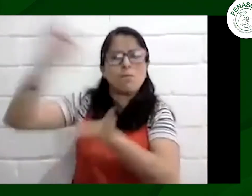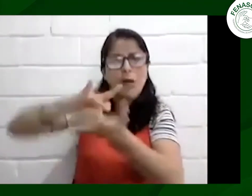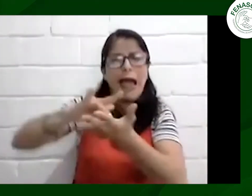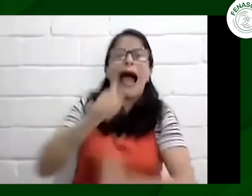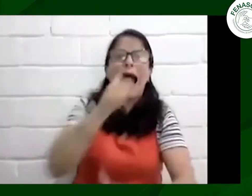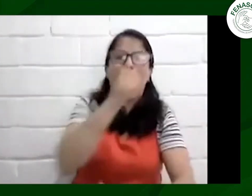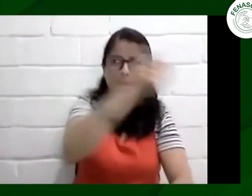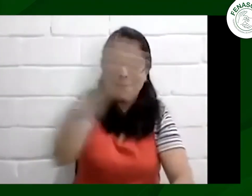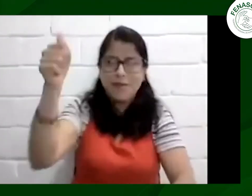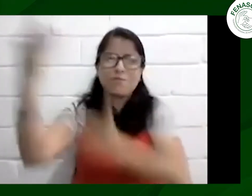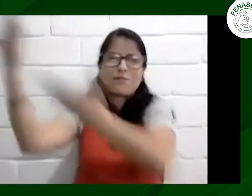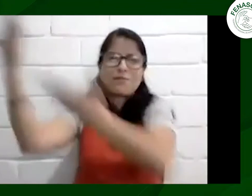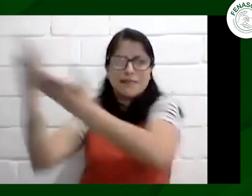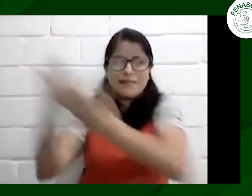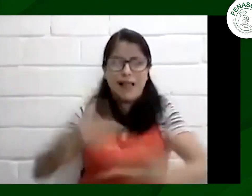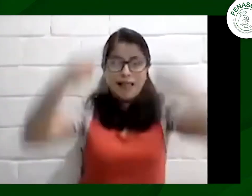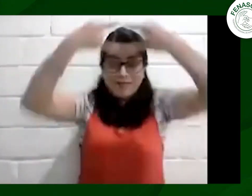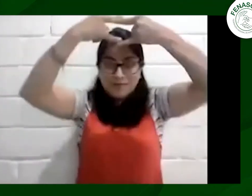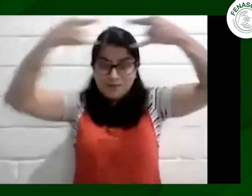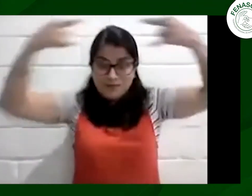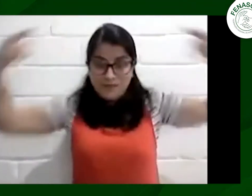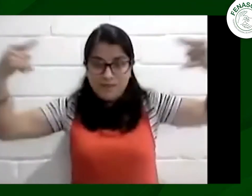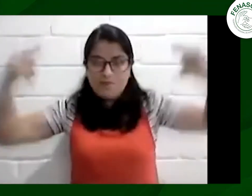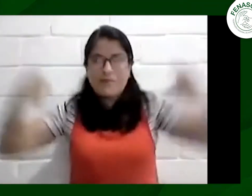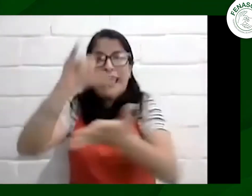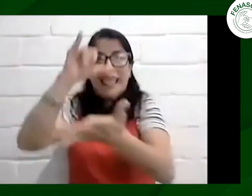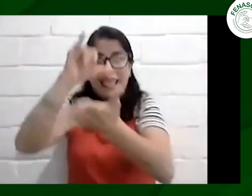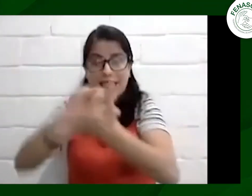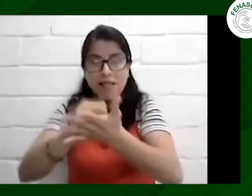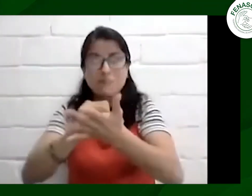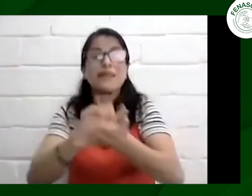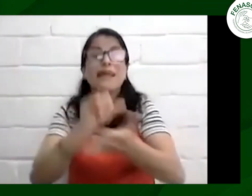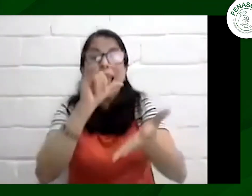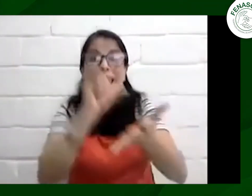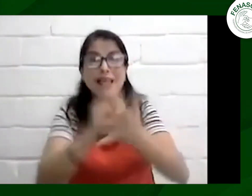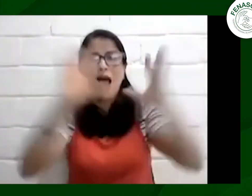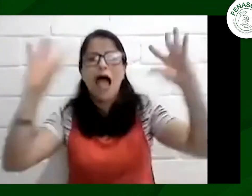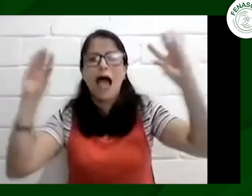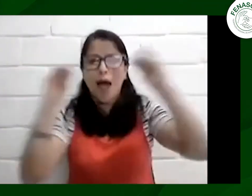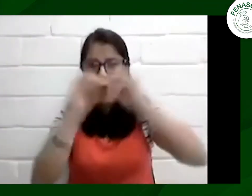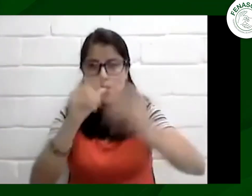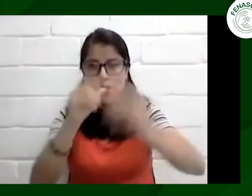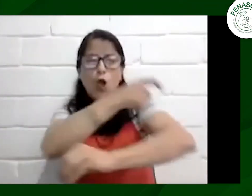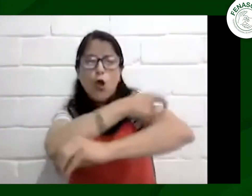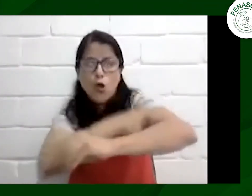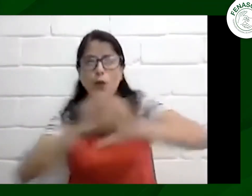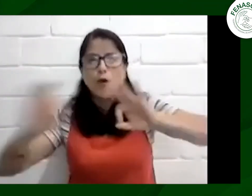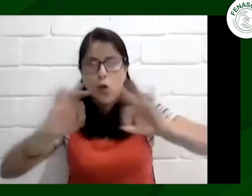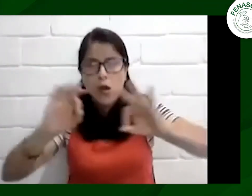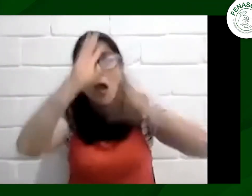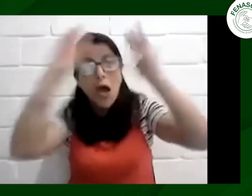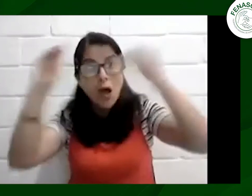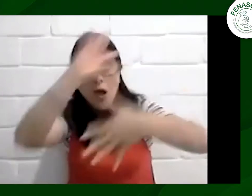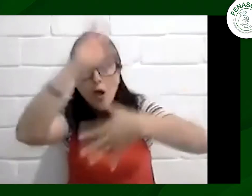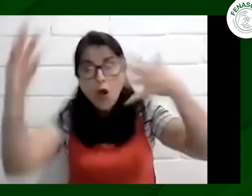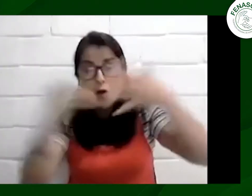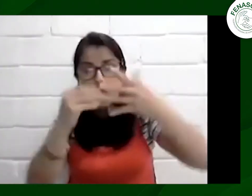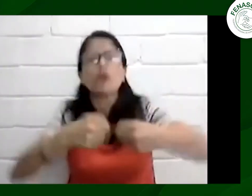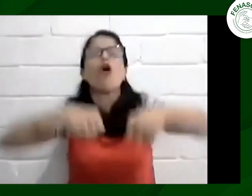así estos pudieron participar cuando llegaron las asociaciones se les hizo entrega de estas pancartas por